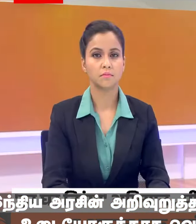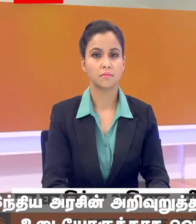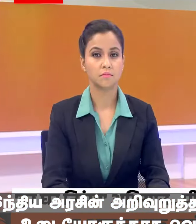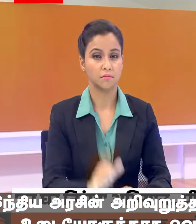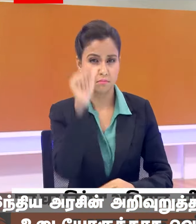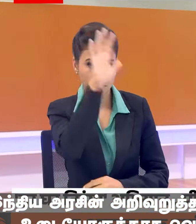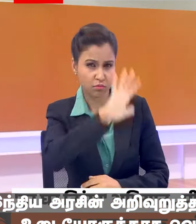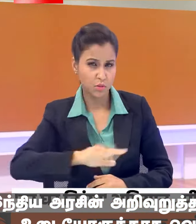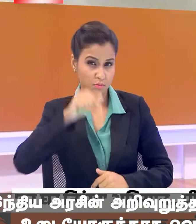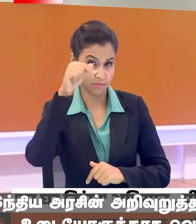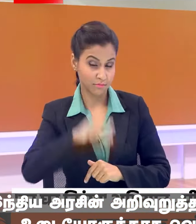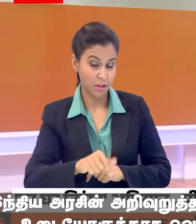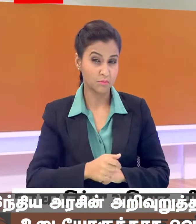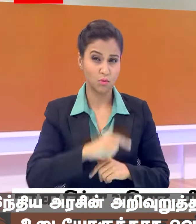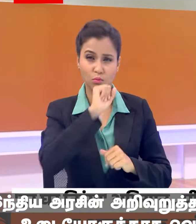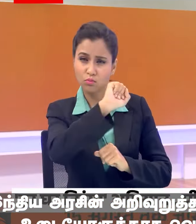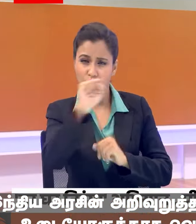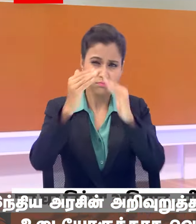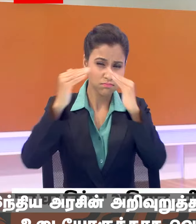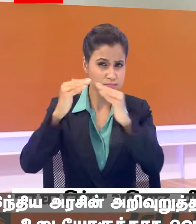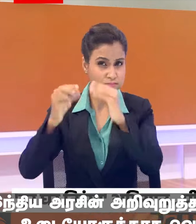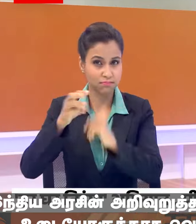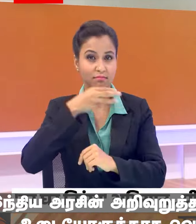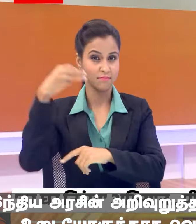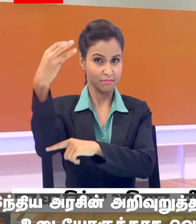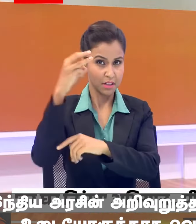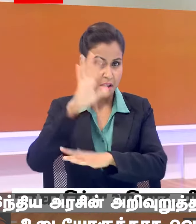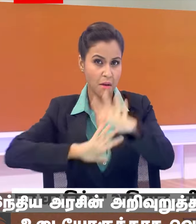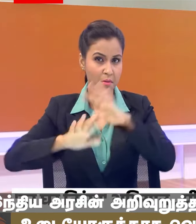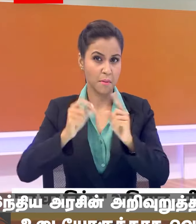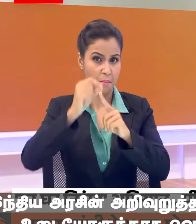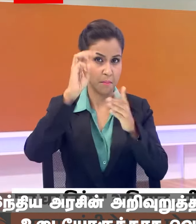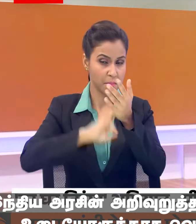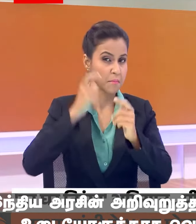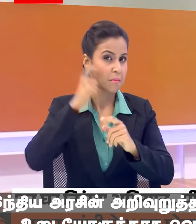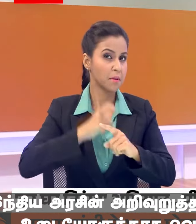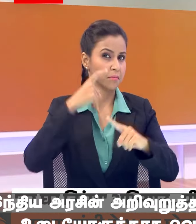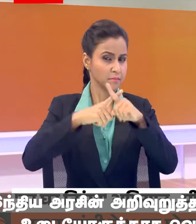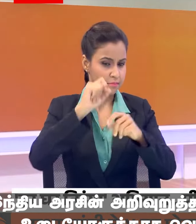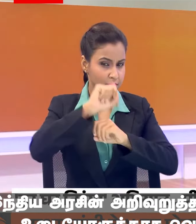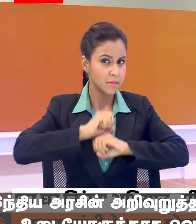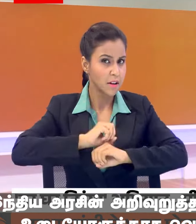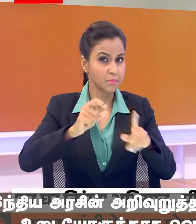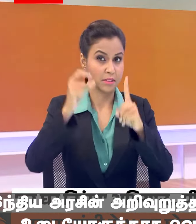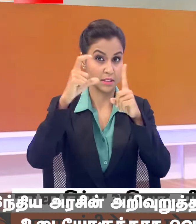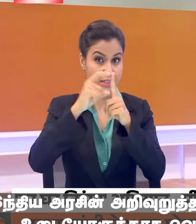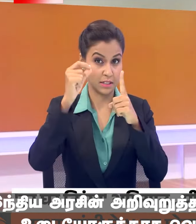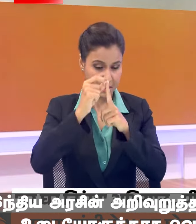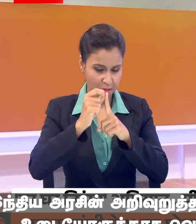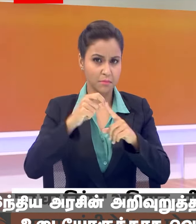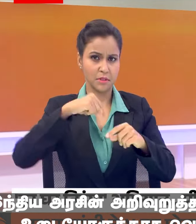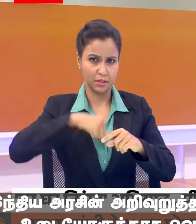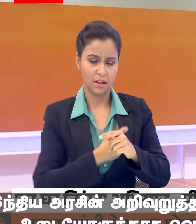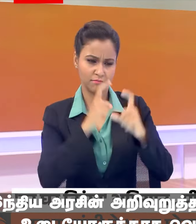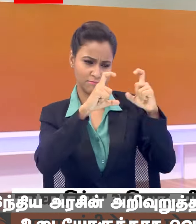देश भर में आज से हर घर तिरंगा अभियान प्रधान मंत्री ने X पर अपनी DP में लगाया तिरंगा सभी